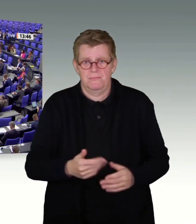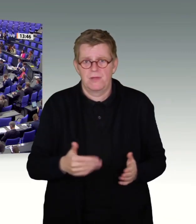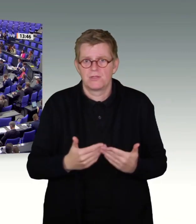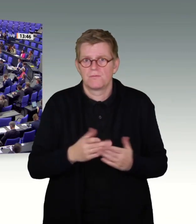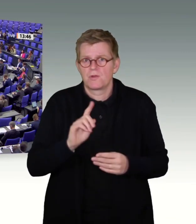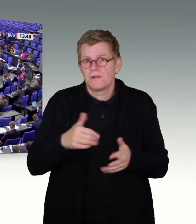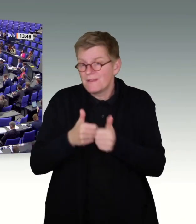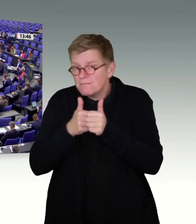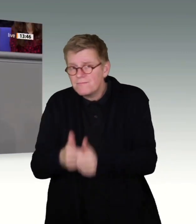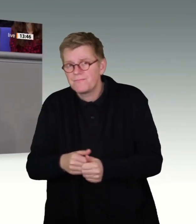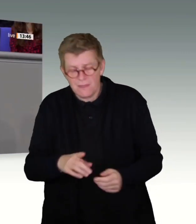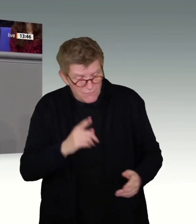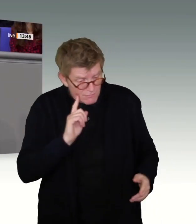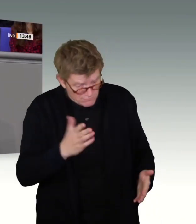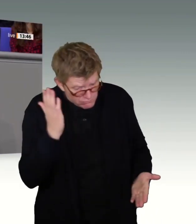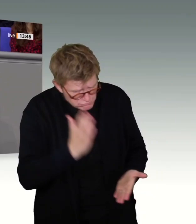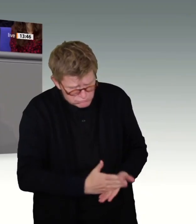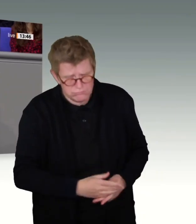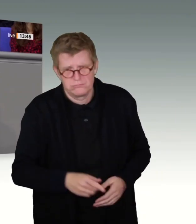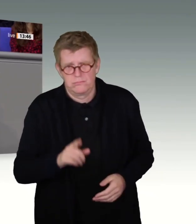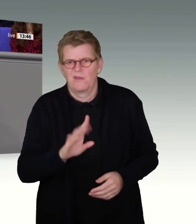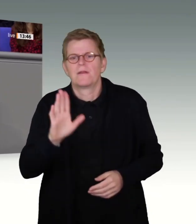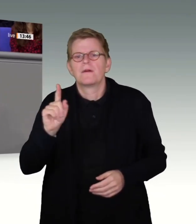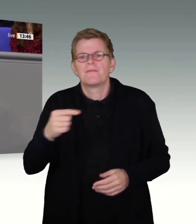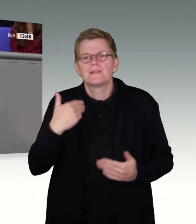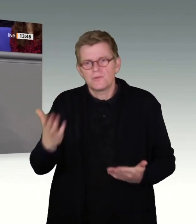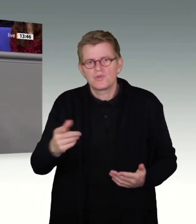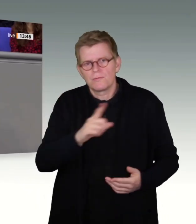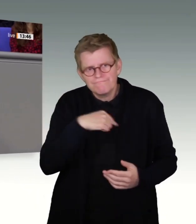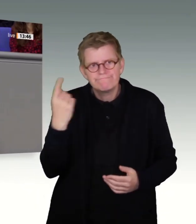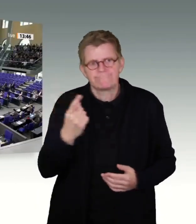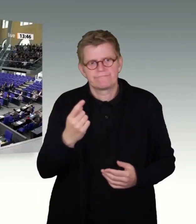wenn er sich daran beteiligt. Und das ist unser Maxime, meine Damen und Herren. Vielen Dank.